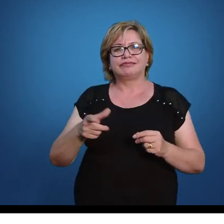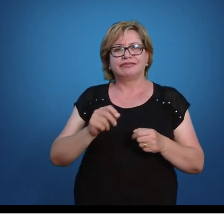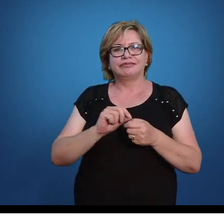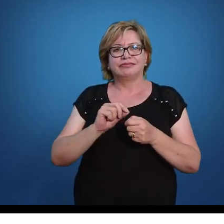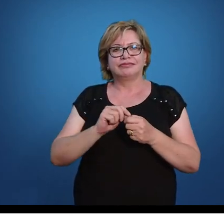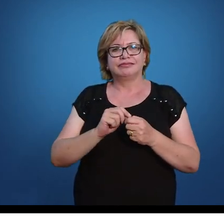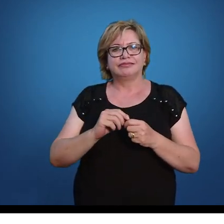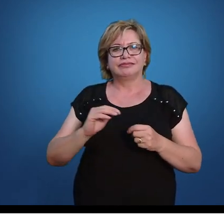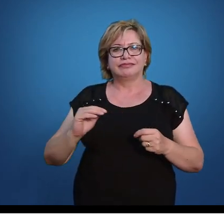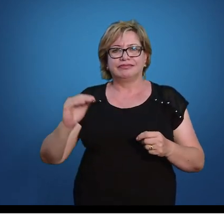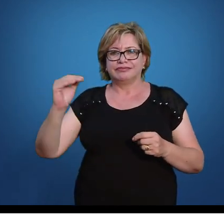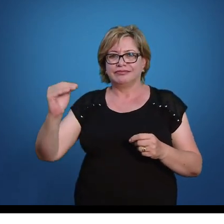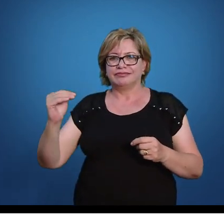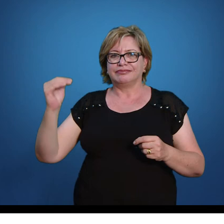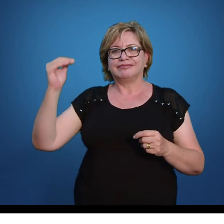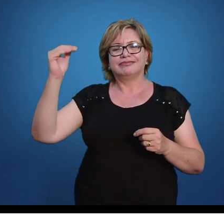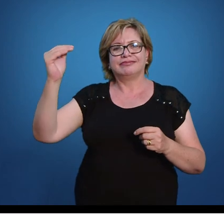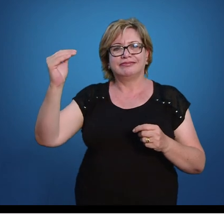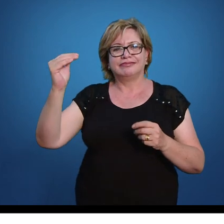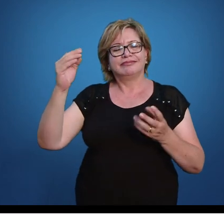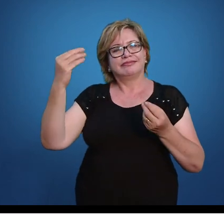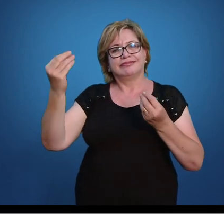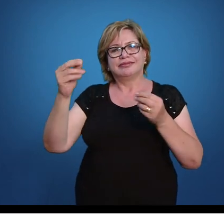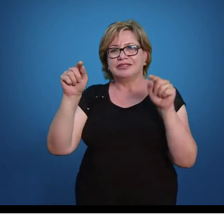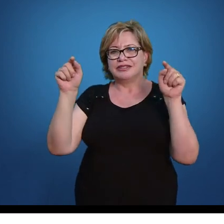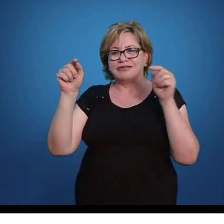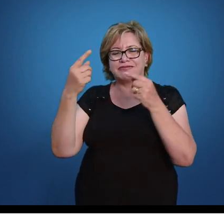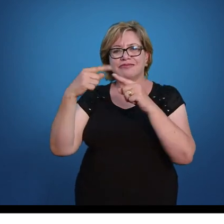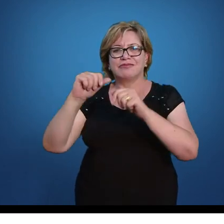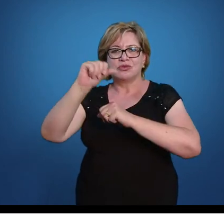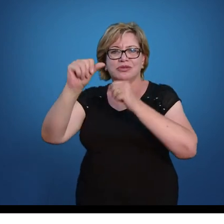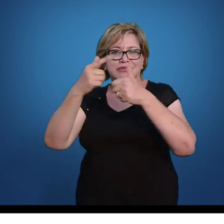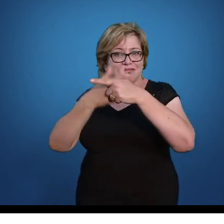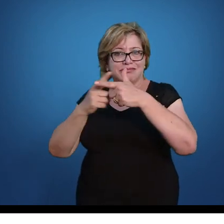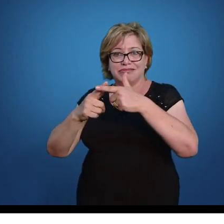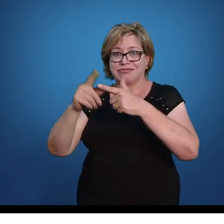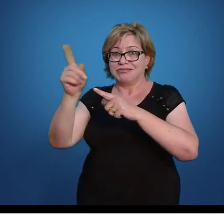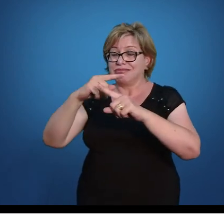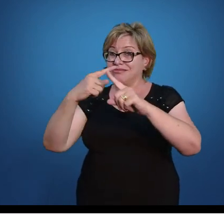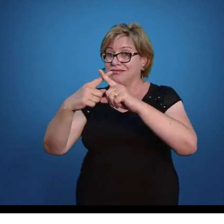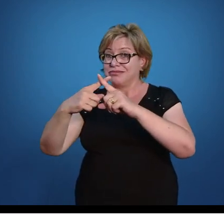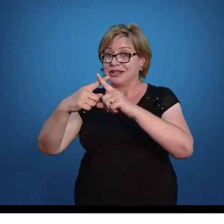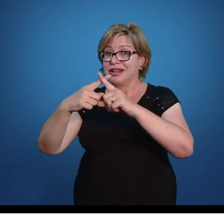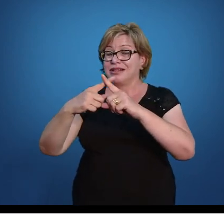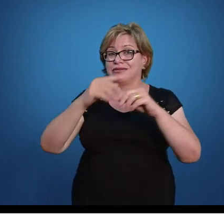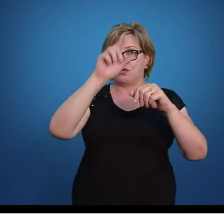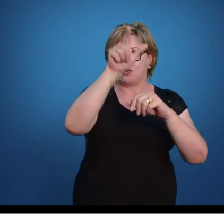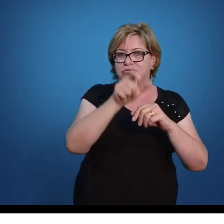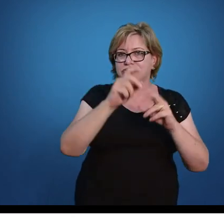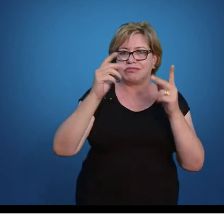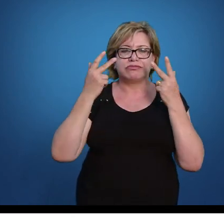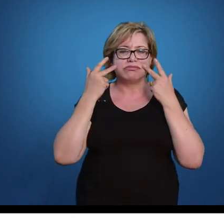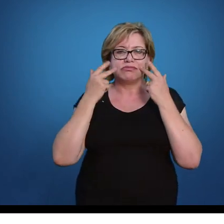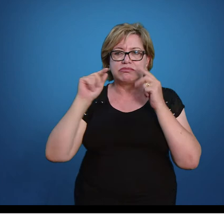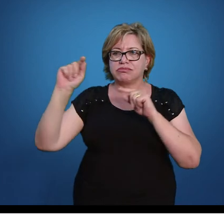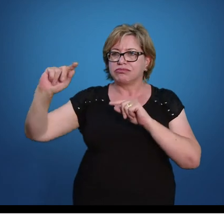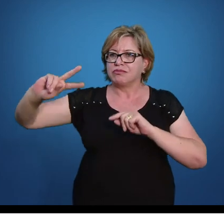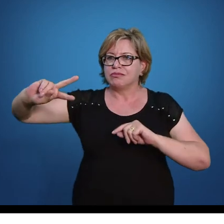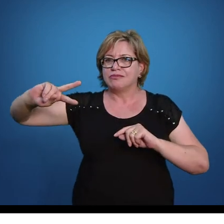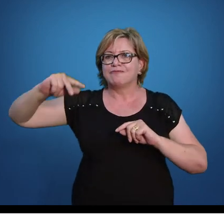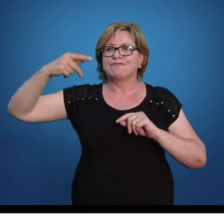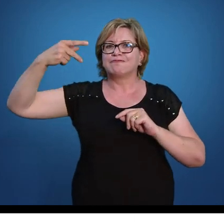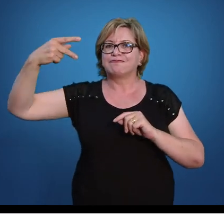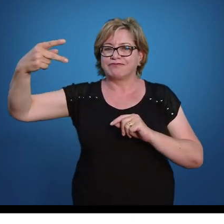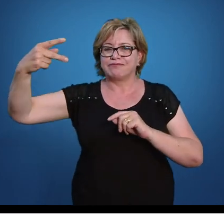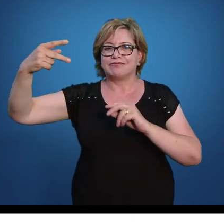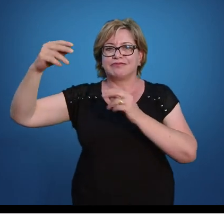Então, eu passei da divisão para a multiplicação, só que invertendo a minha fração. Ela é 5 quartos